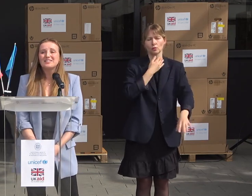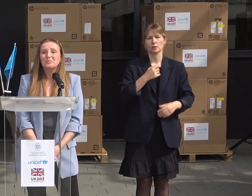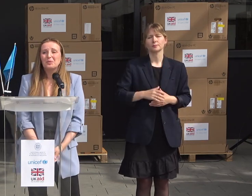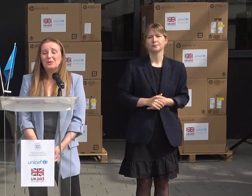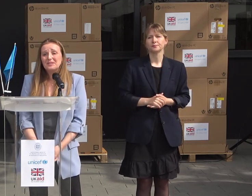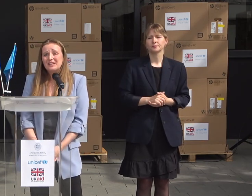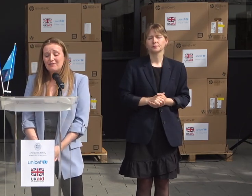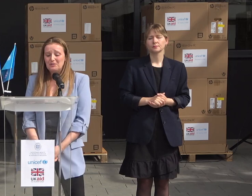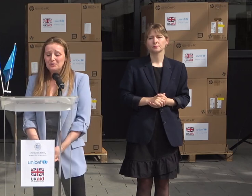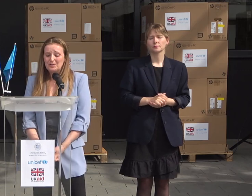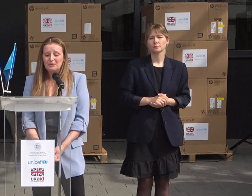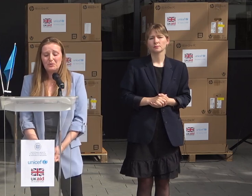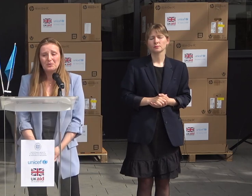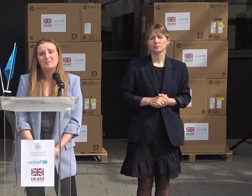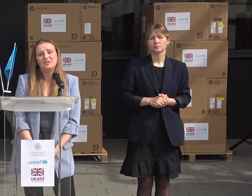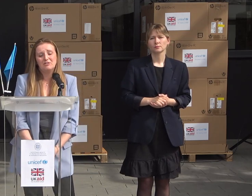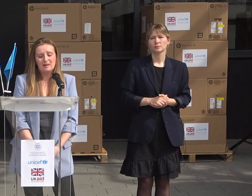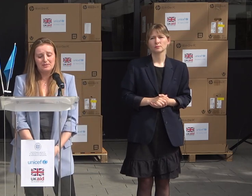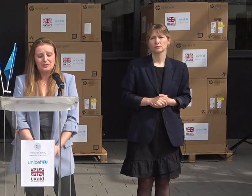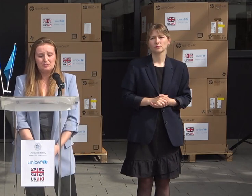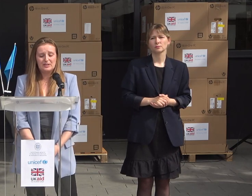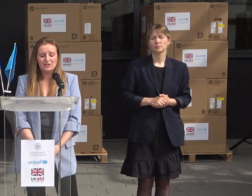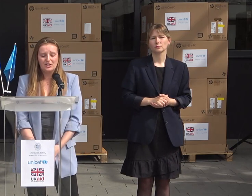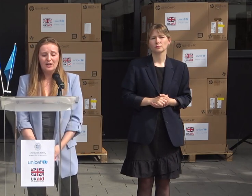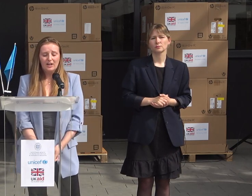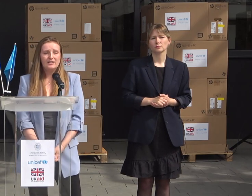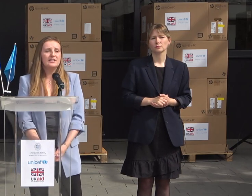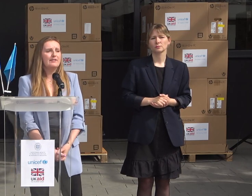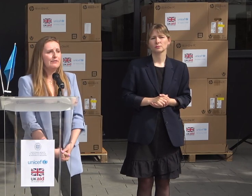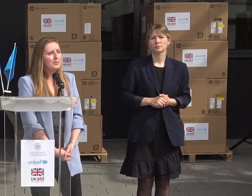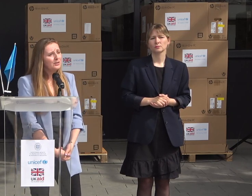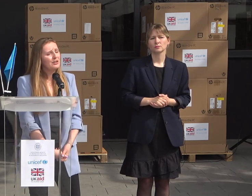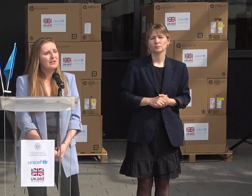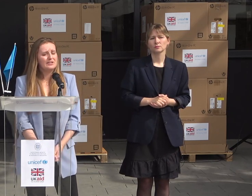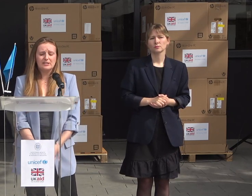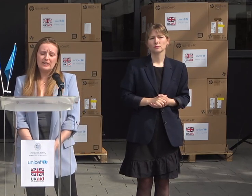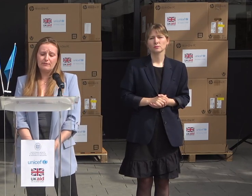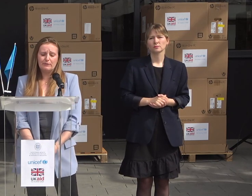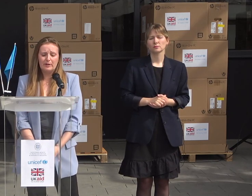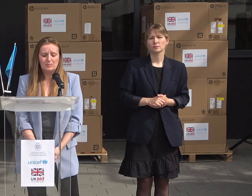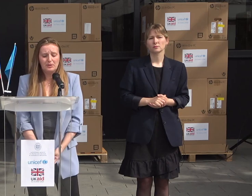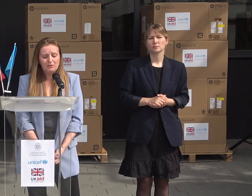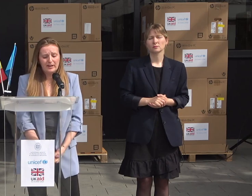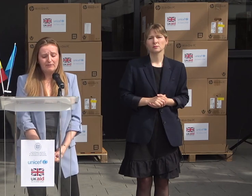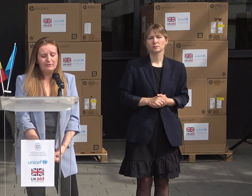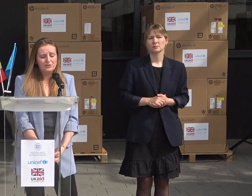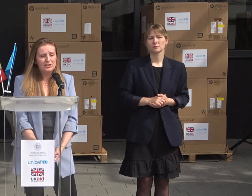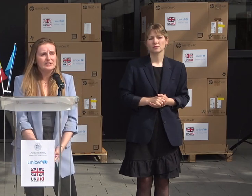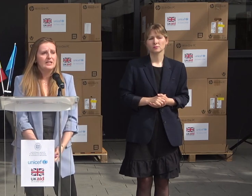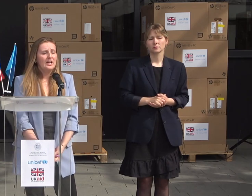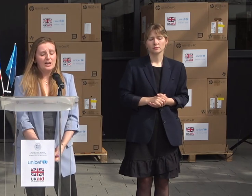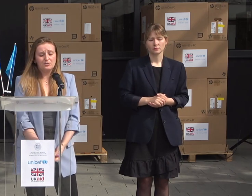today to support UNICEF and also, of course, the Ministry of Labor and Social Protection to deliver for Moldovans, to deliver for vulnerable Ukrainian